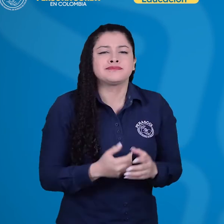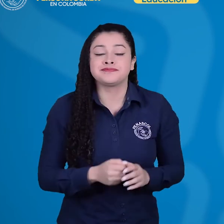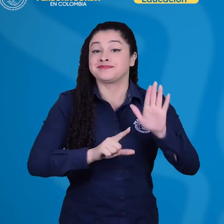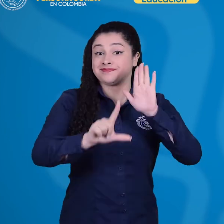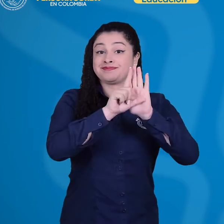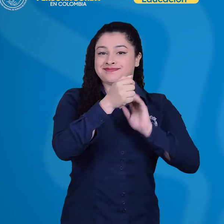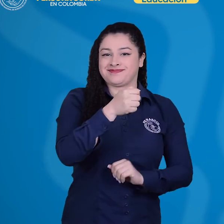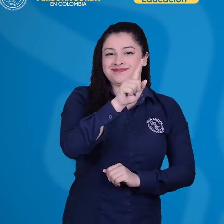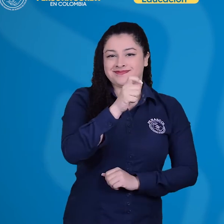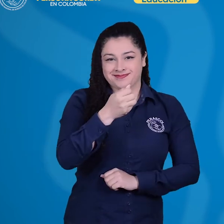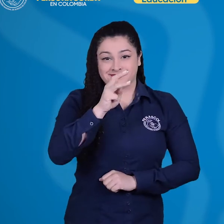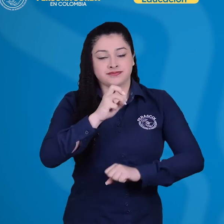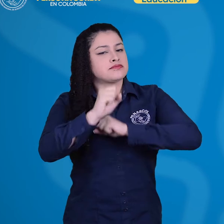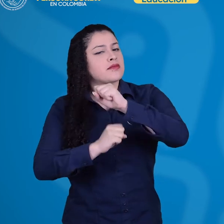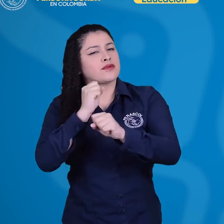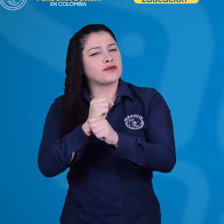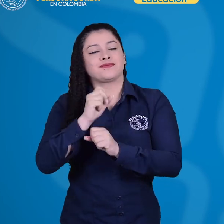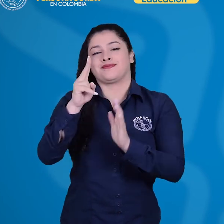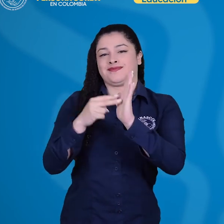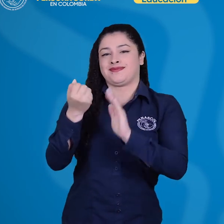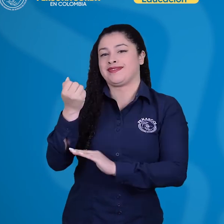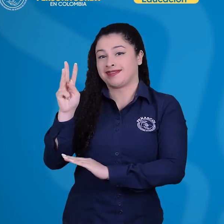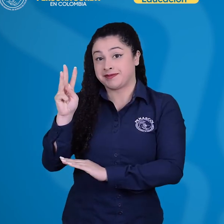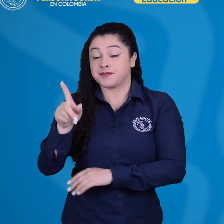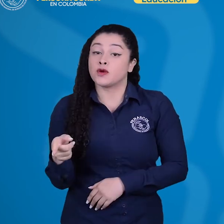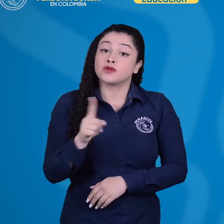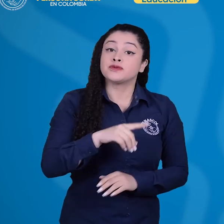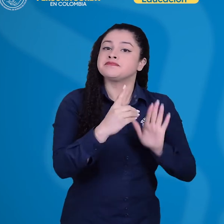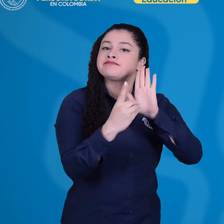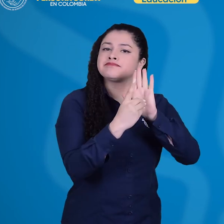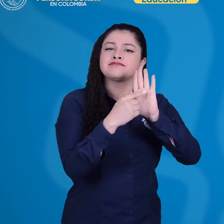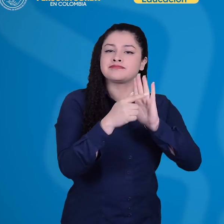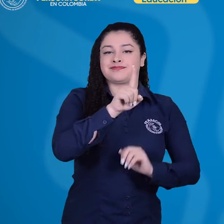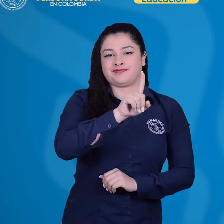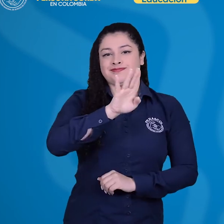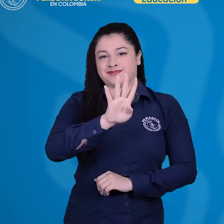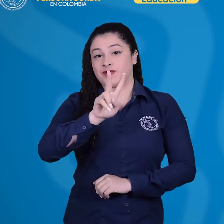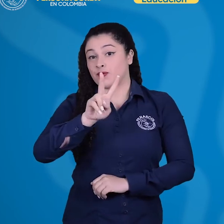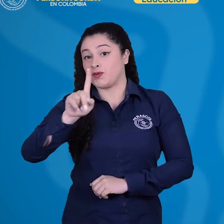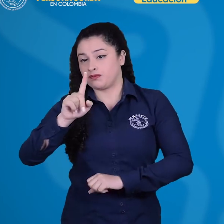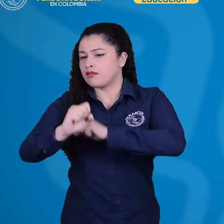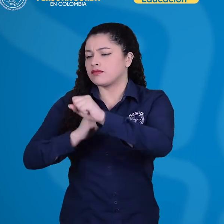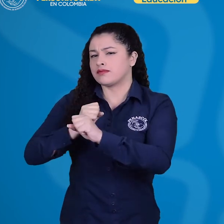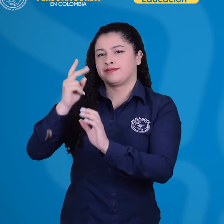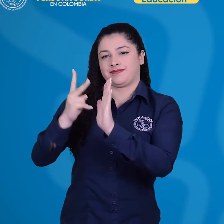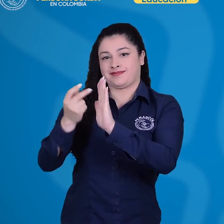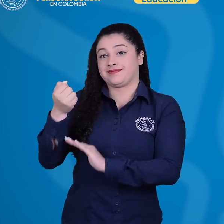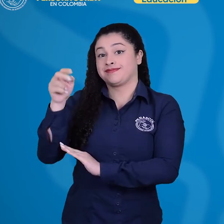como son la Ley 16.18.2013, el Decreto 14.21.2017 y la